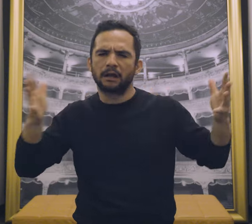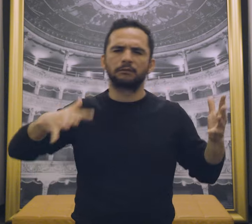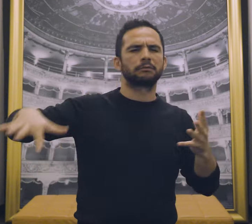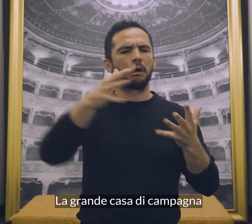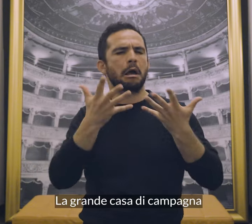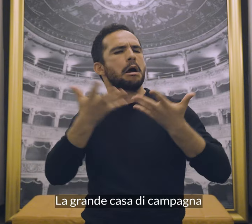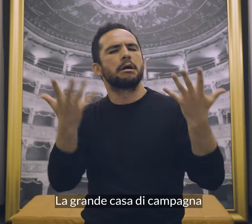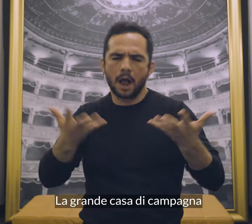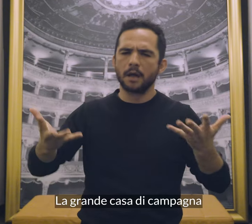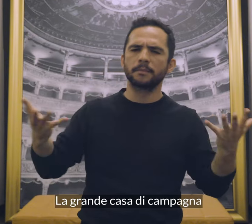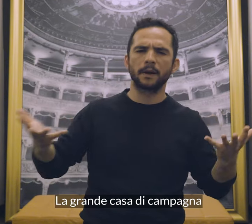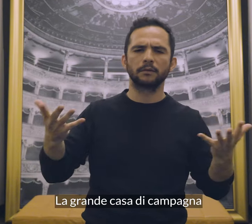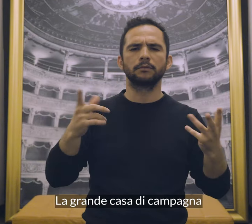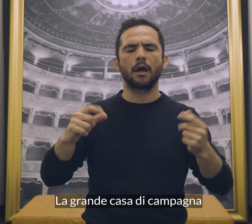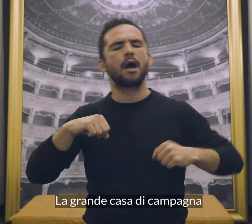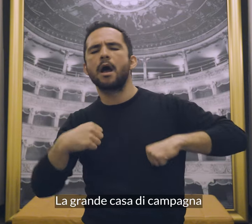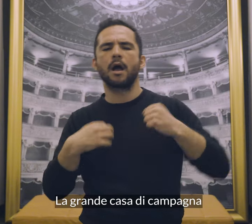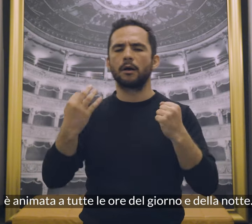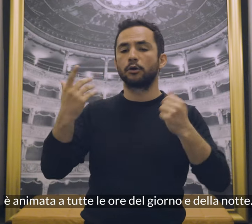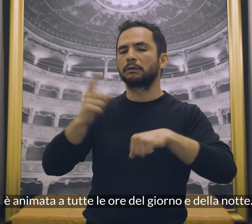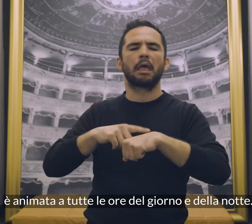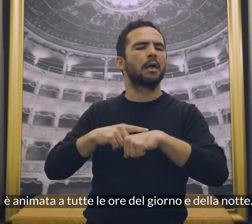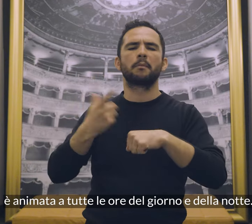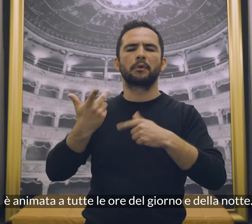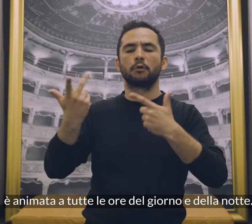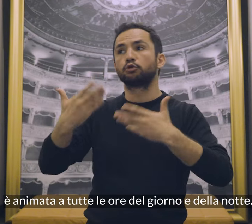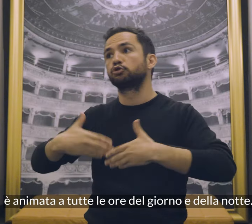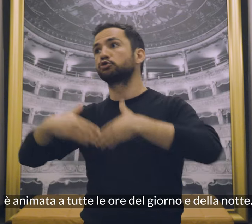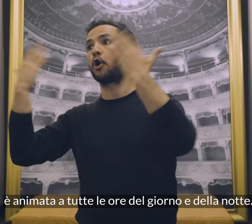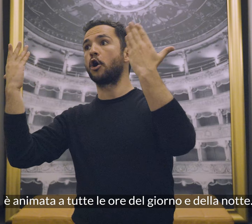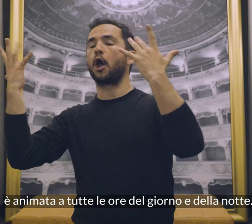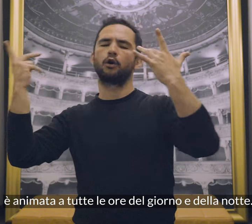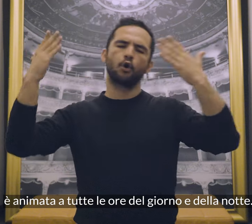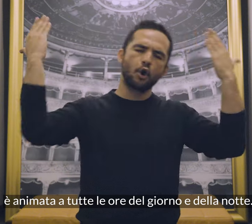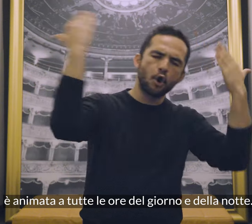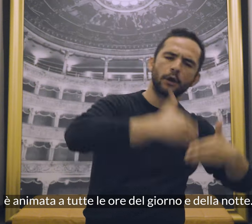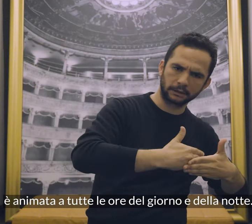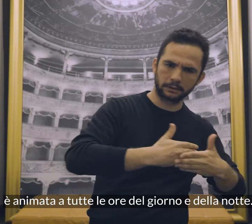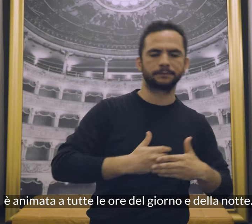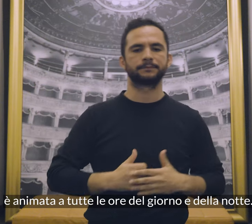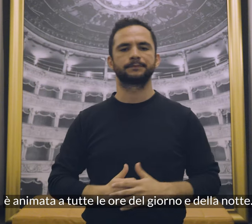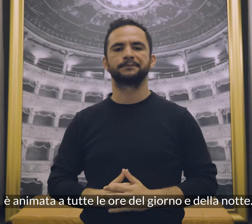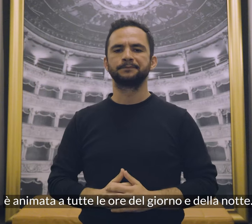La grande casa di campagna è animata a tutte le ore del giorno e della notte.